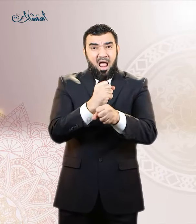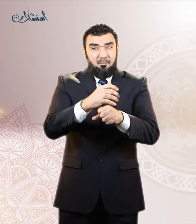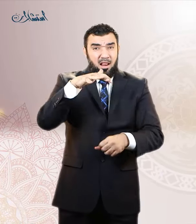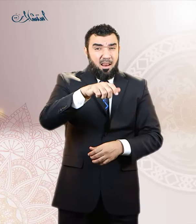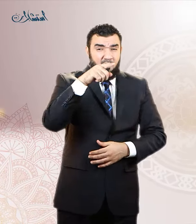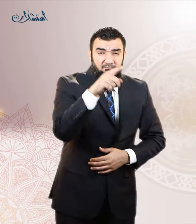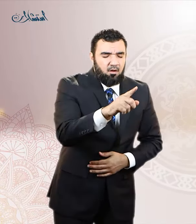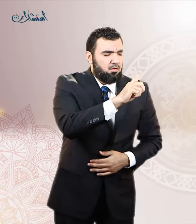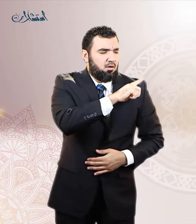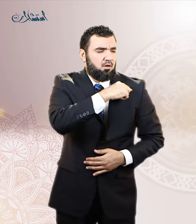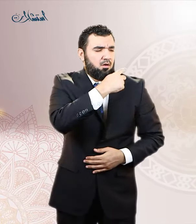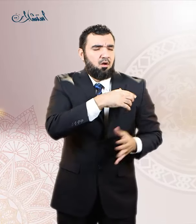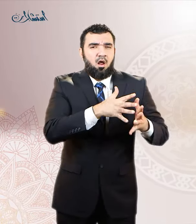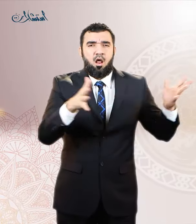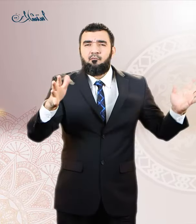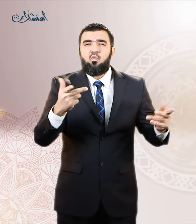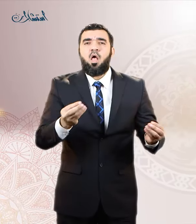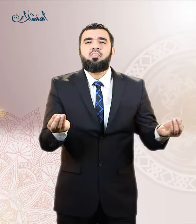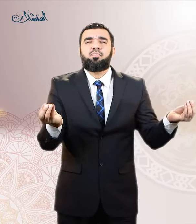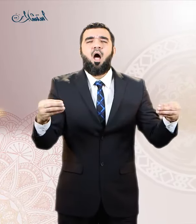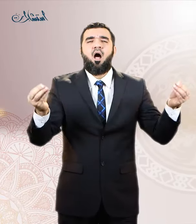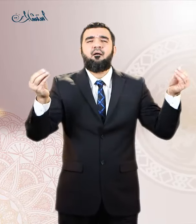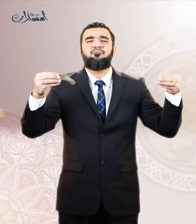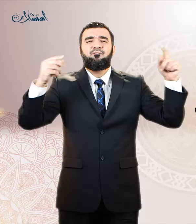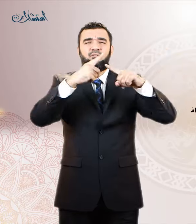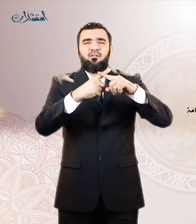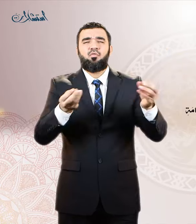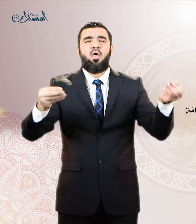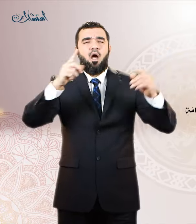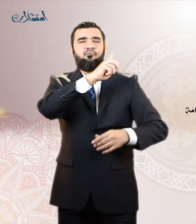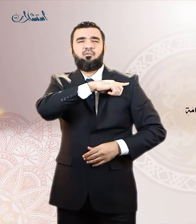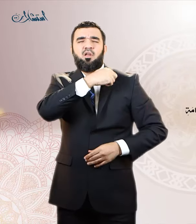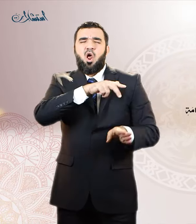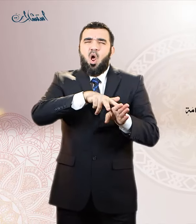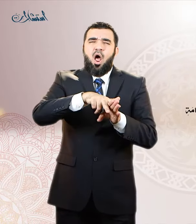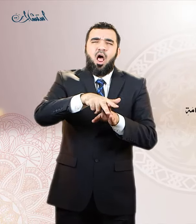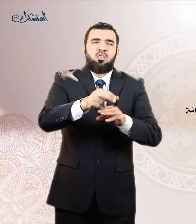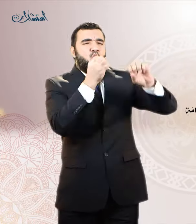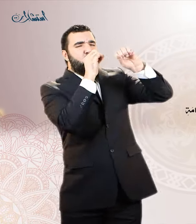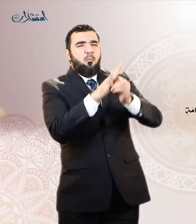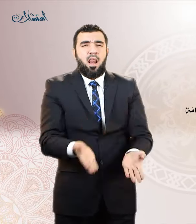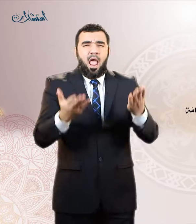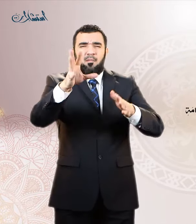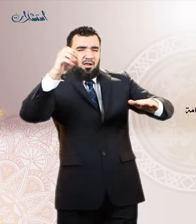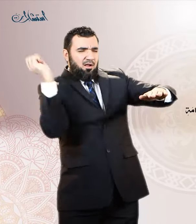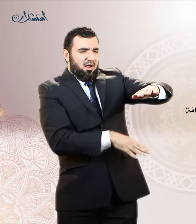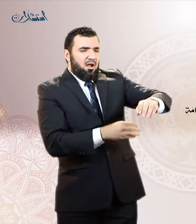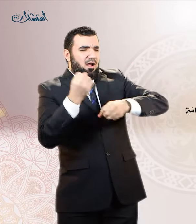يضاعف له العذاب يوم القيامة ويخلد فيه مهانا الا